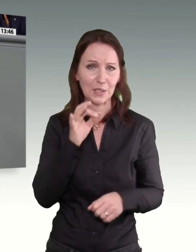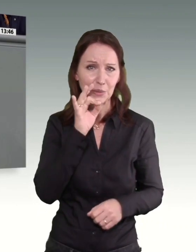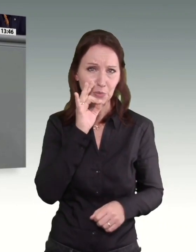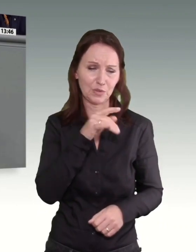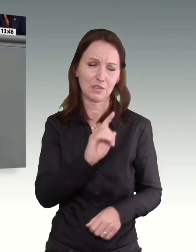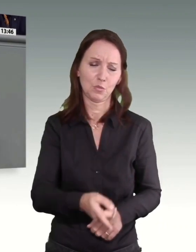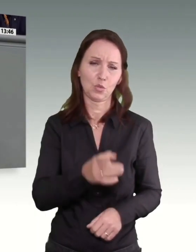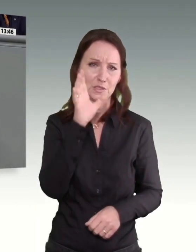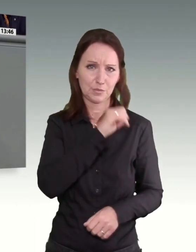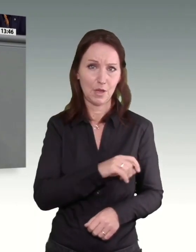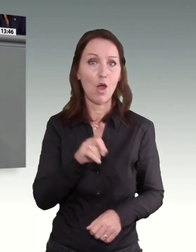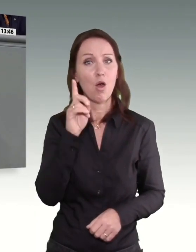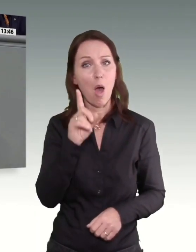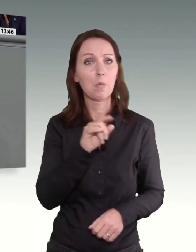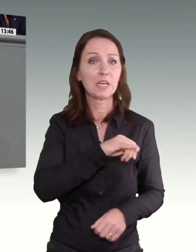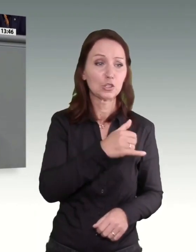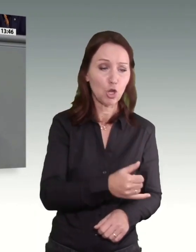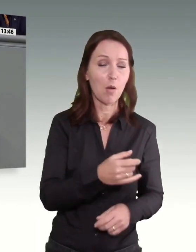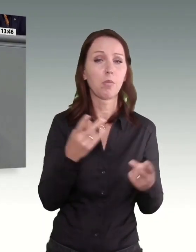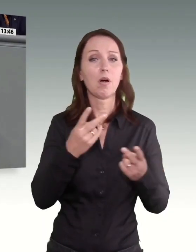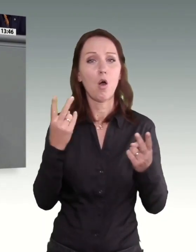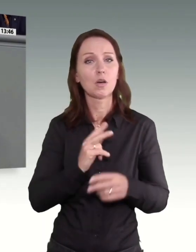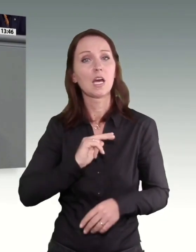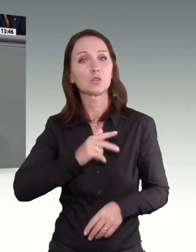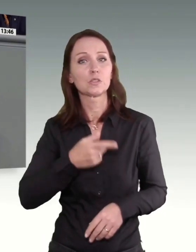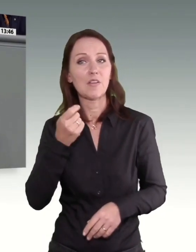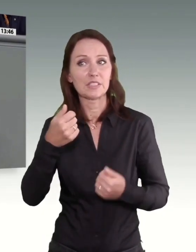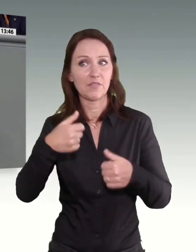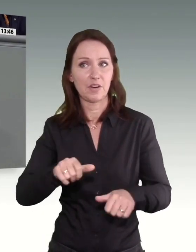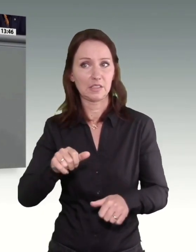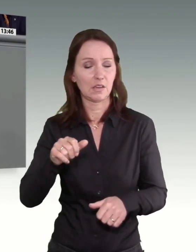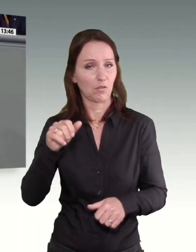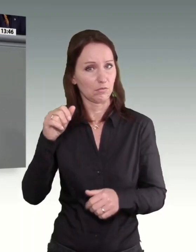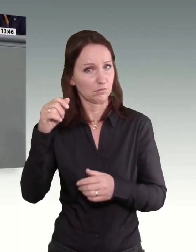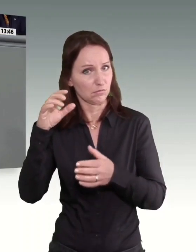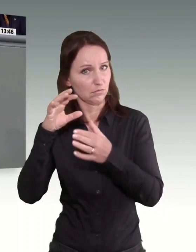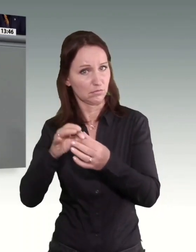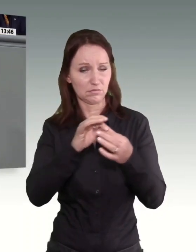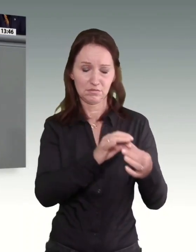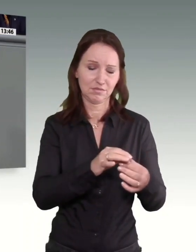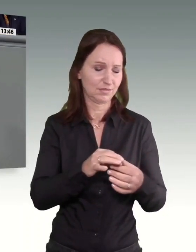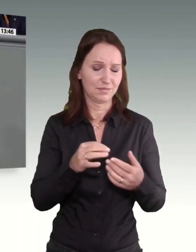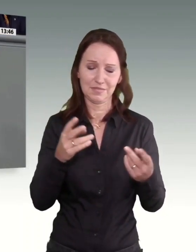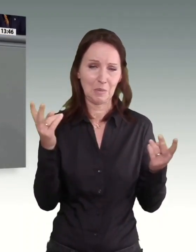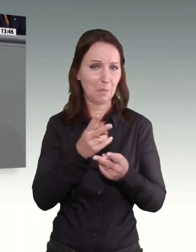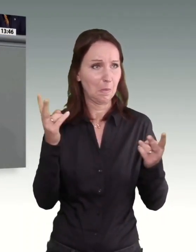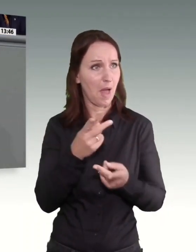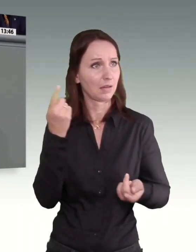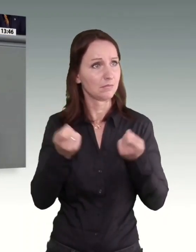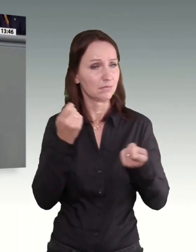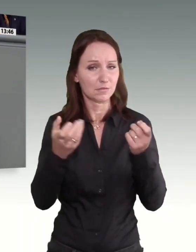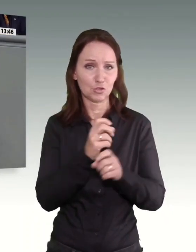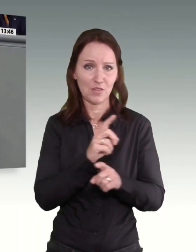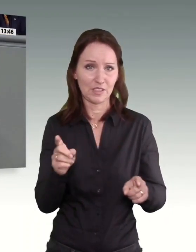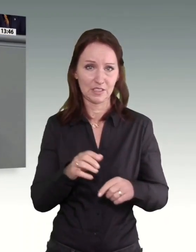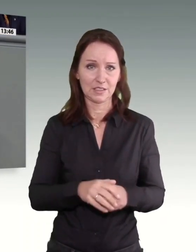Sie das in einem sozialversicherungspflichtigen Beschäftigungsverhältnis tun. Den Minijob vorzuwerfen, dass er mit 520 Euro nicht